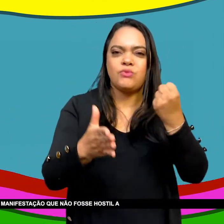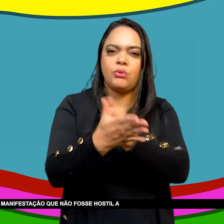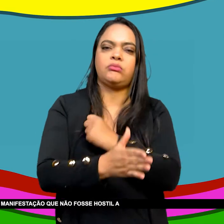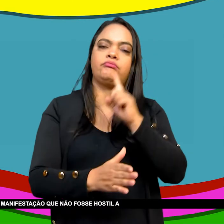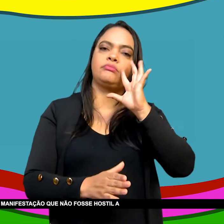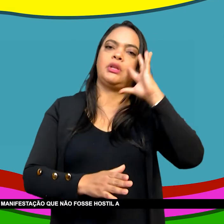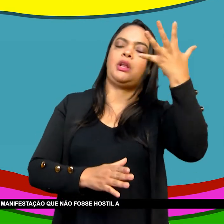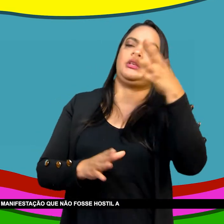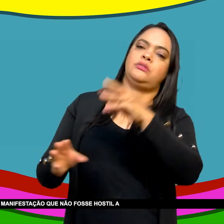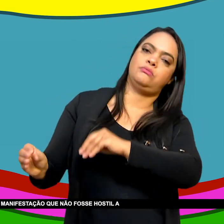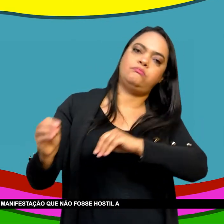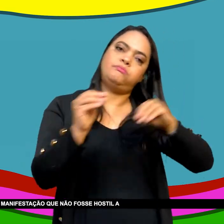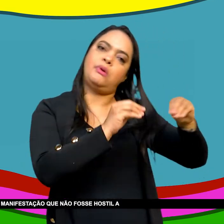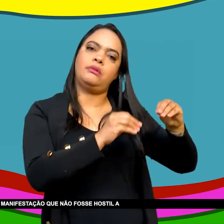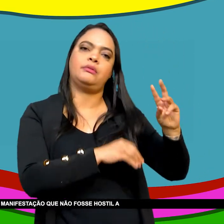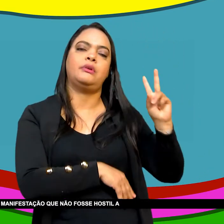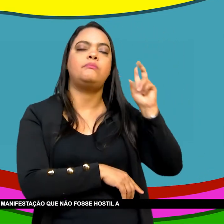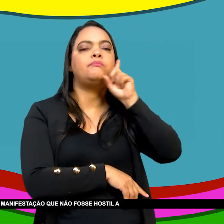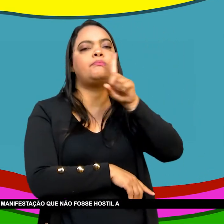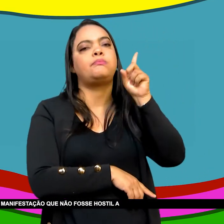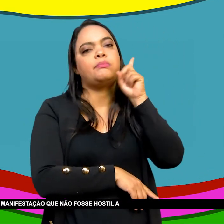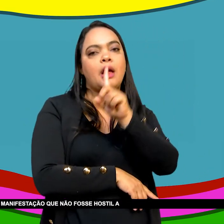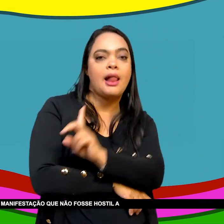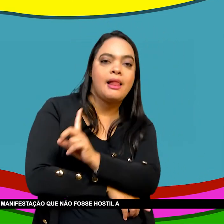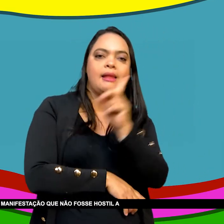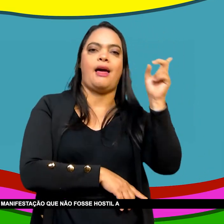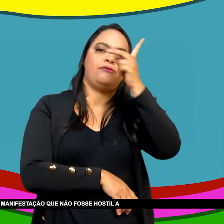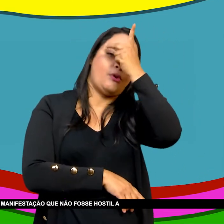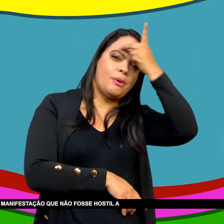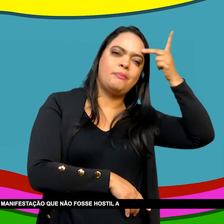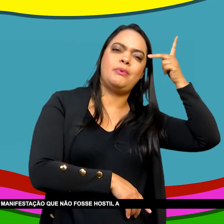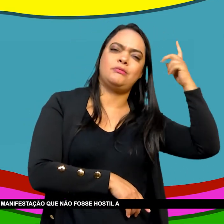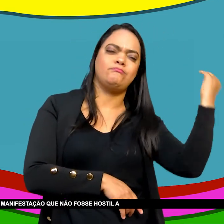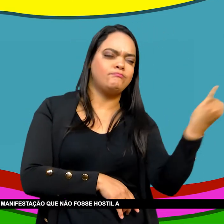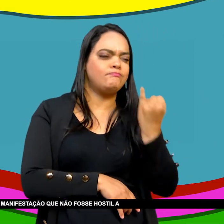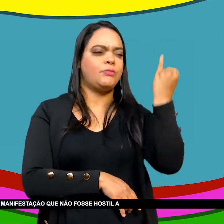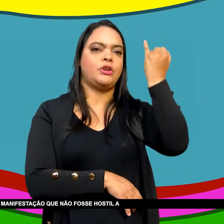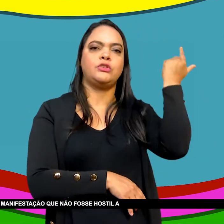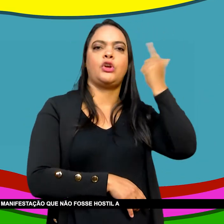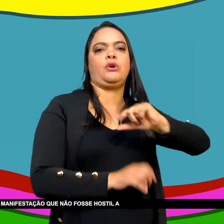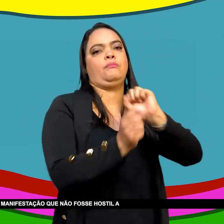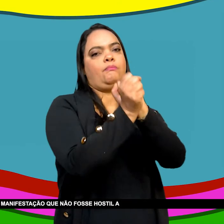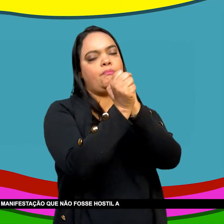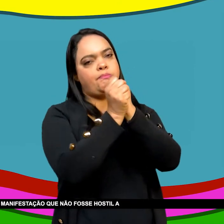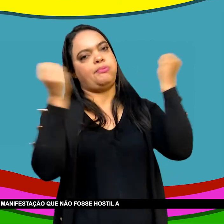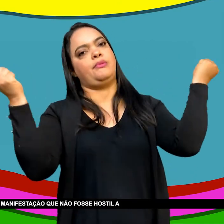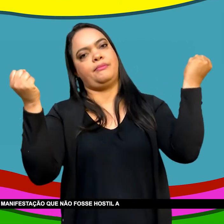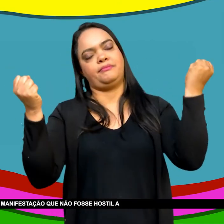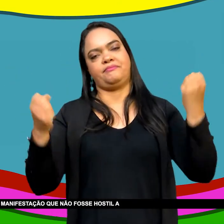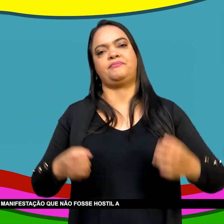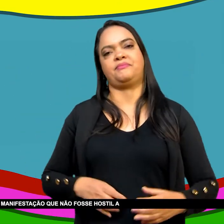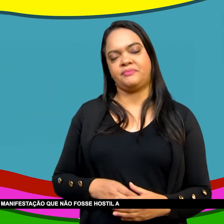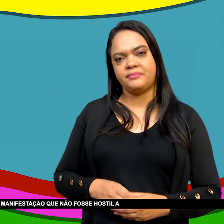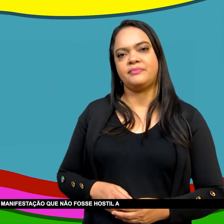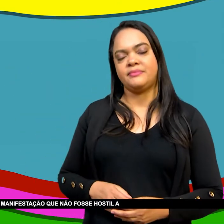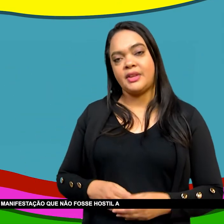espécie De medo De terrorismo Buscando neutralizar Qualquer manifestação Que não fosse